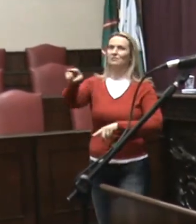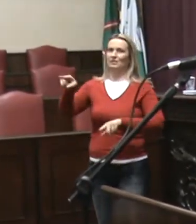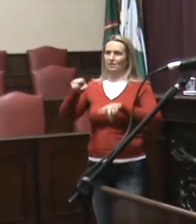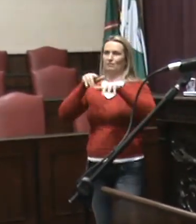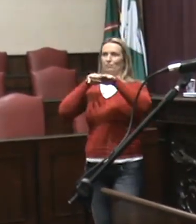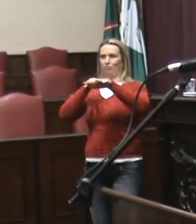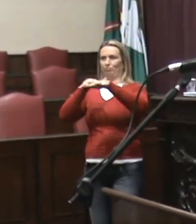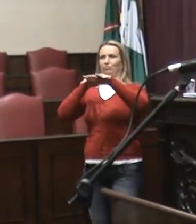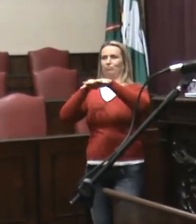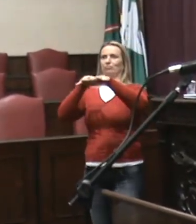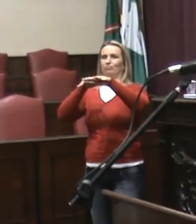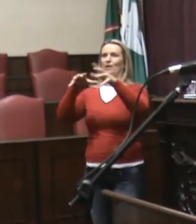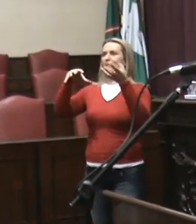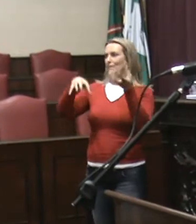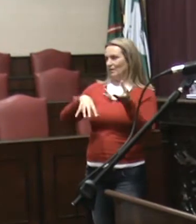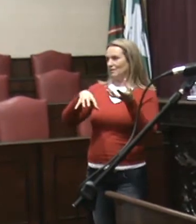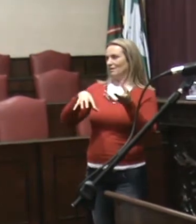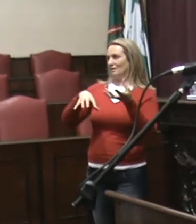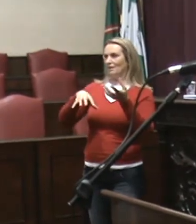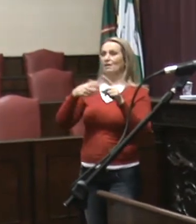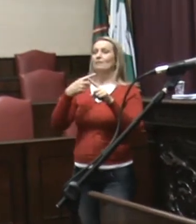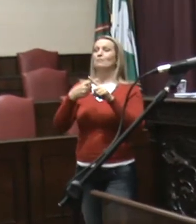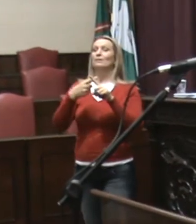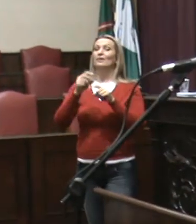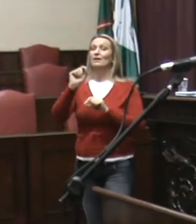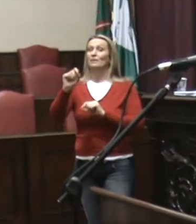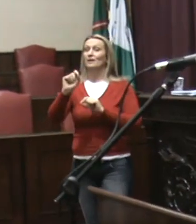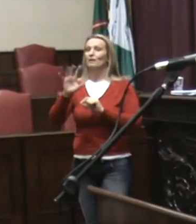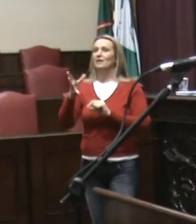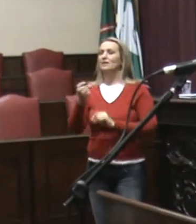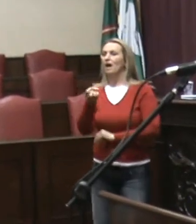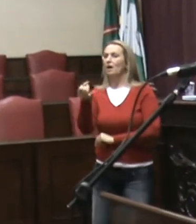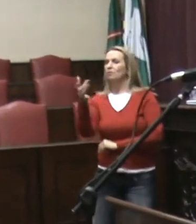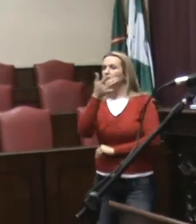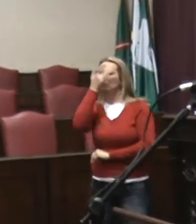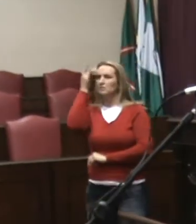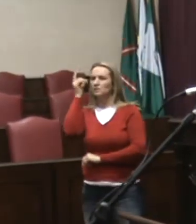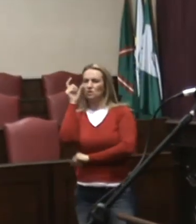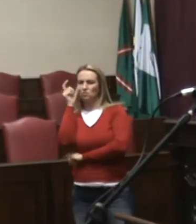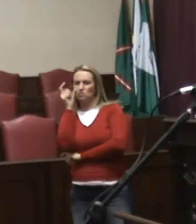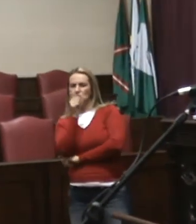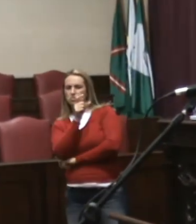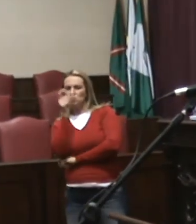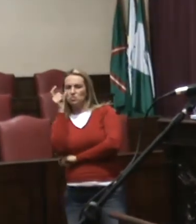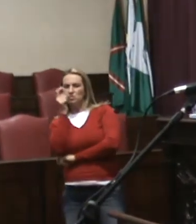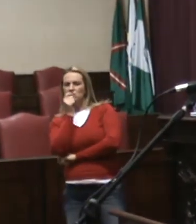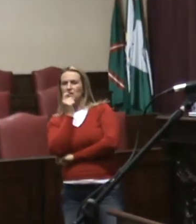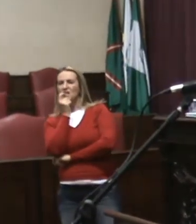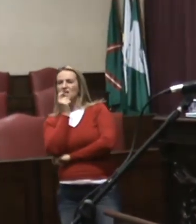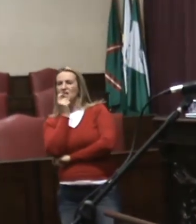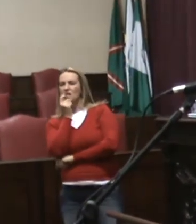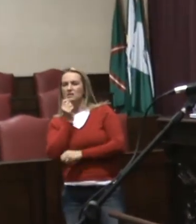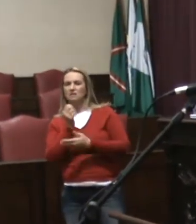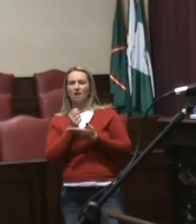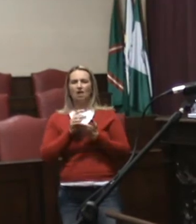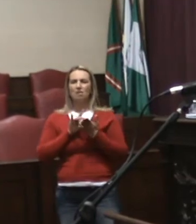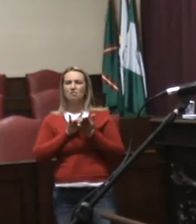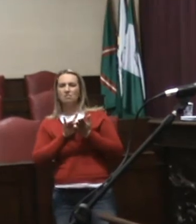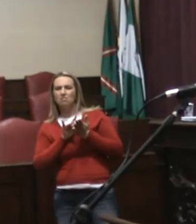outras razões, vai crescer e o processo de emancipação e de inclusão vai se retardar muito. Então, assim,